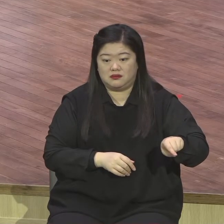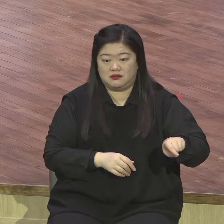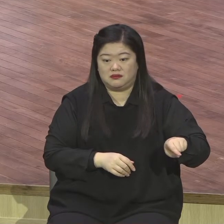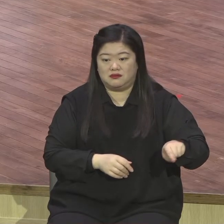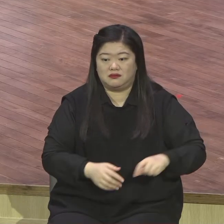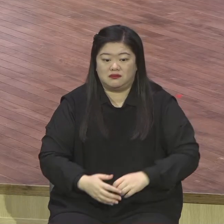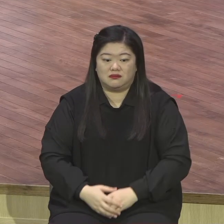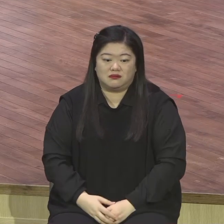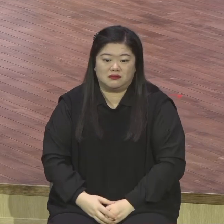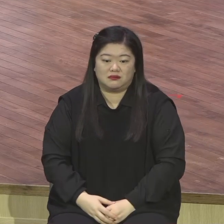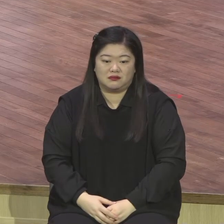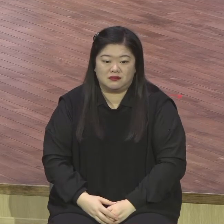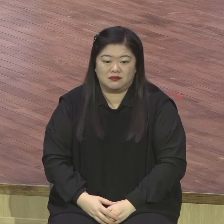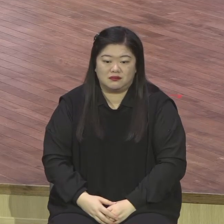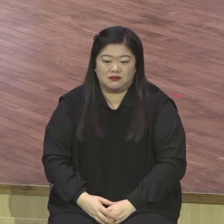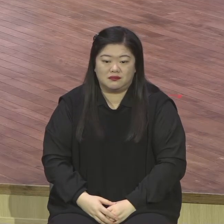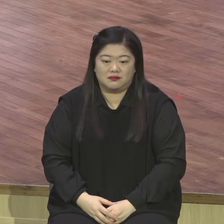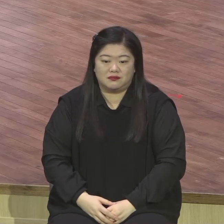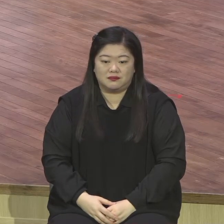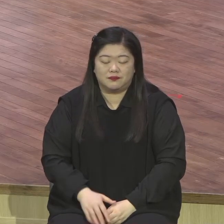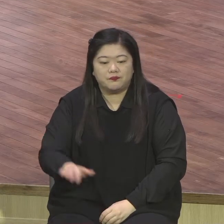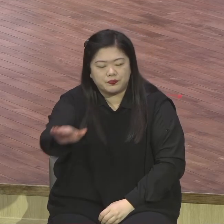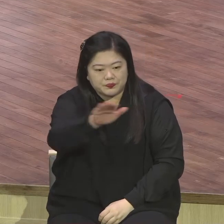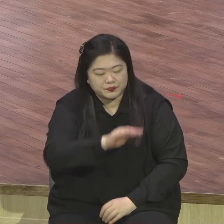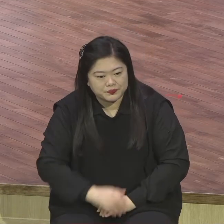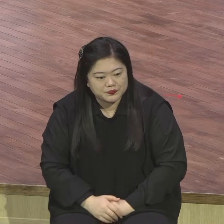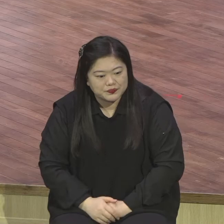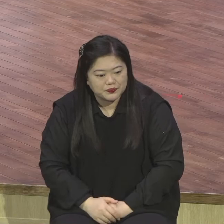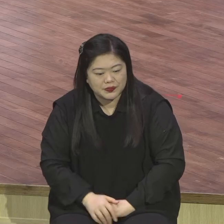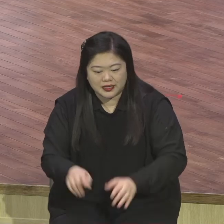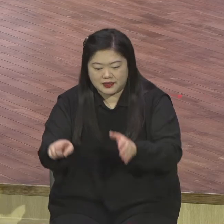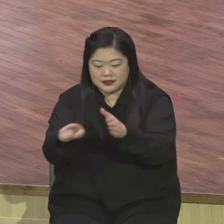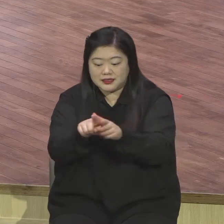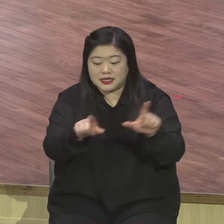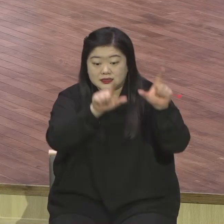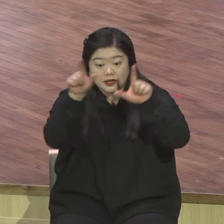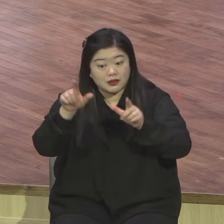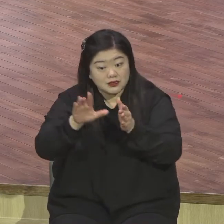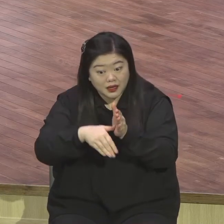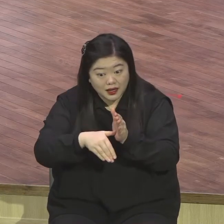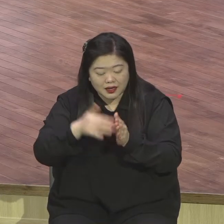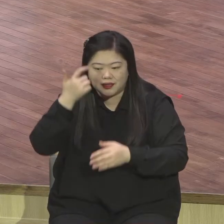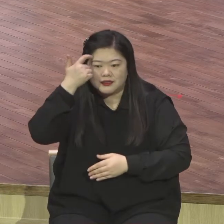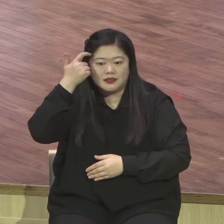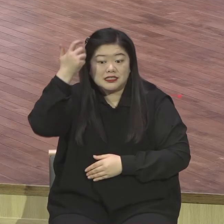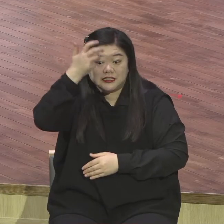영적인 눈이 열리지 않으면 영적으로 거듭나지 않으면